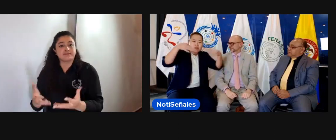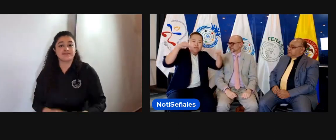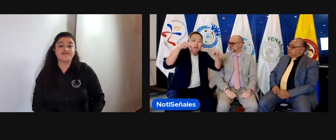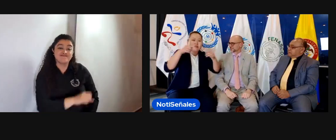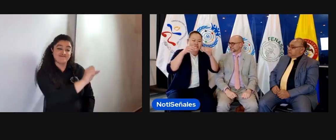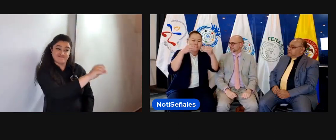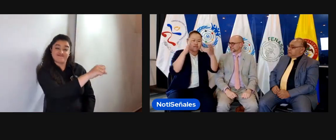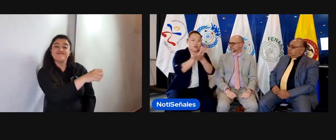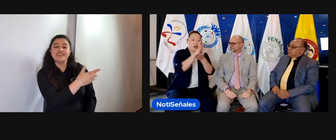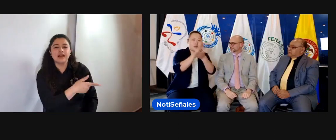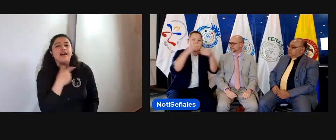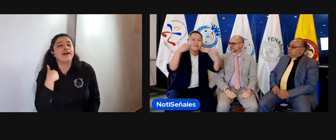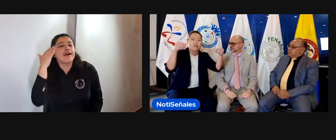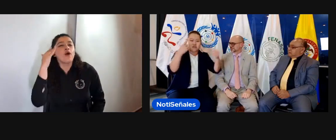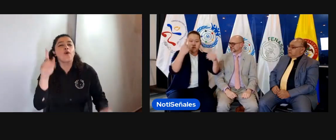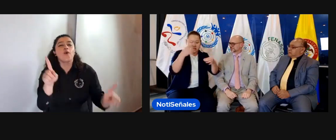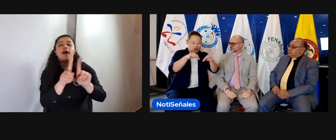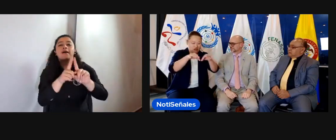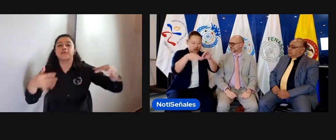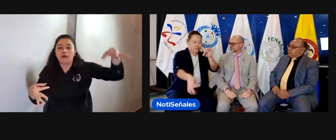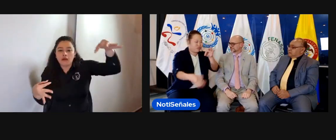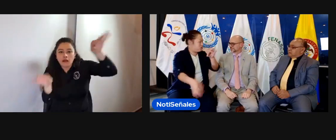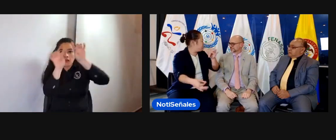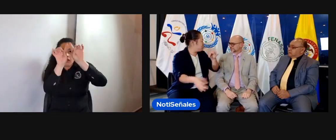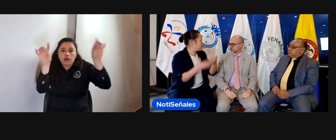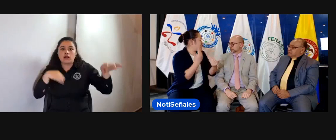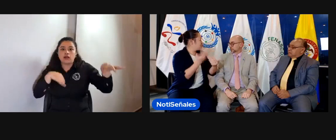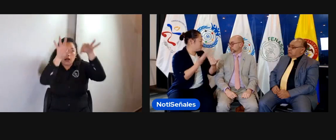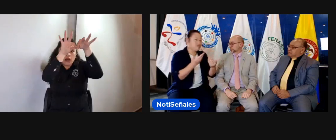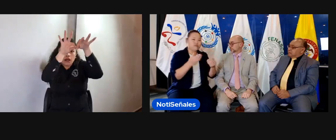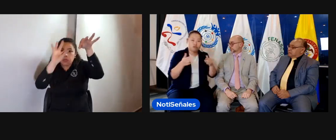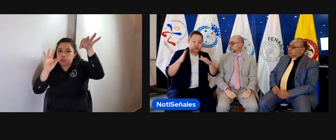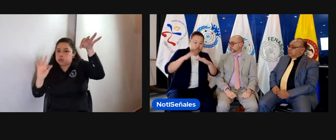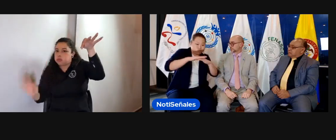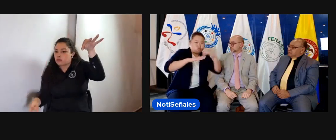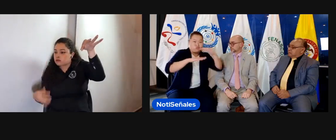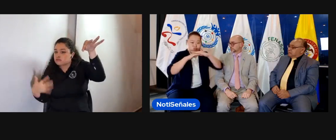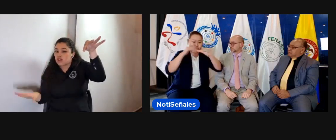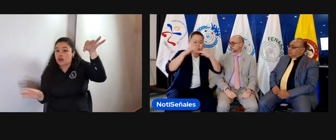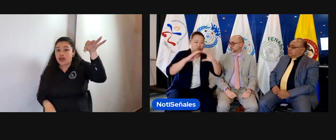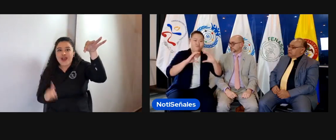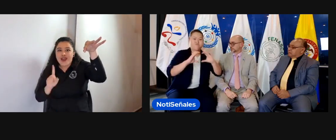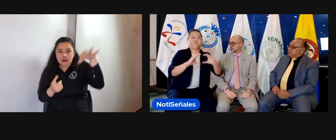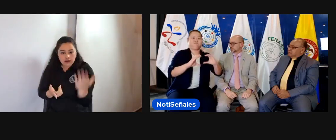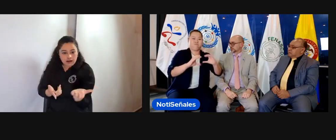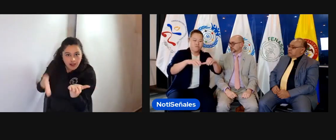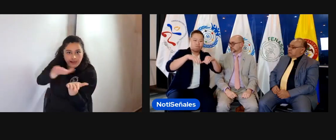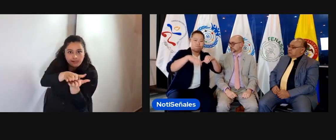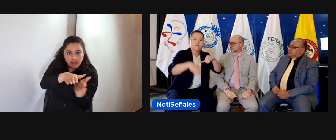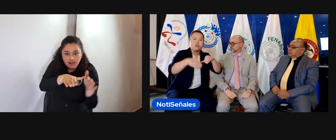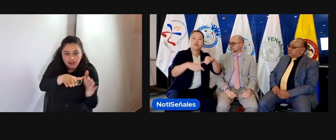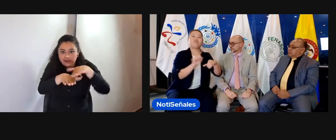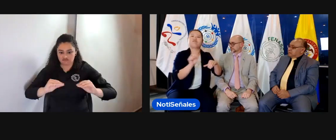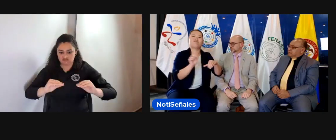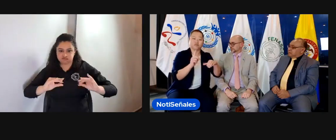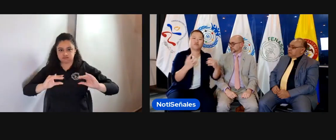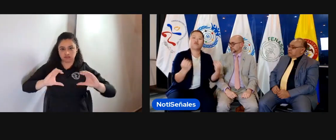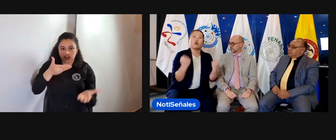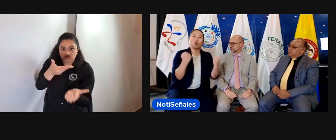Sí, así es. Ustedes saben que una hoja sola se rompe, pero cuando tenemos muchas hojas, esa